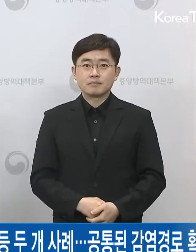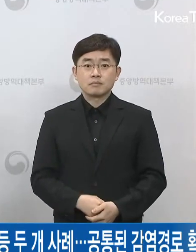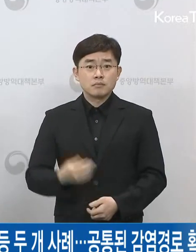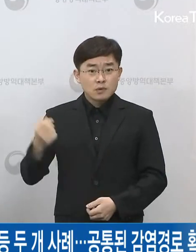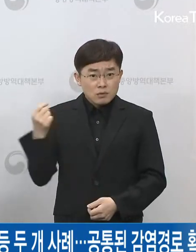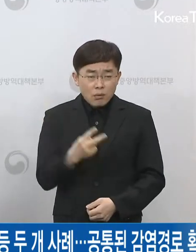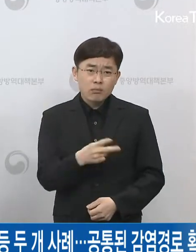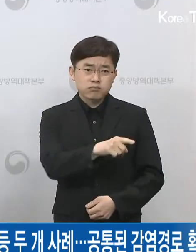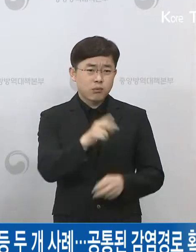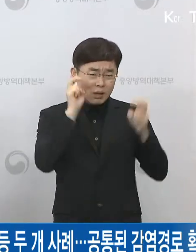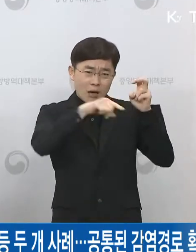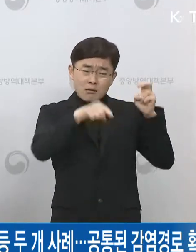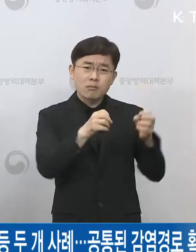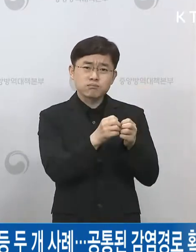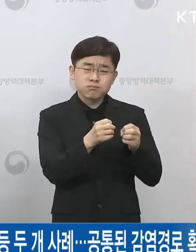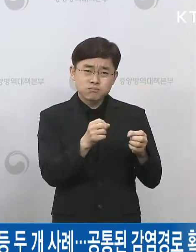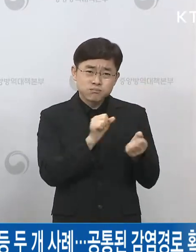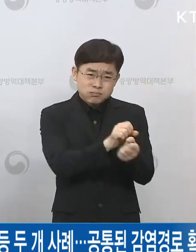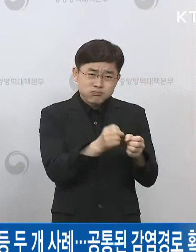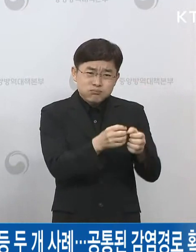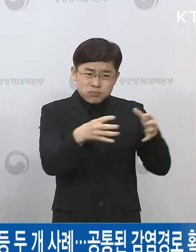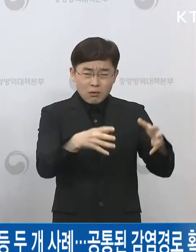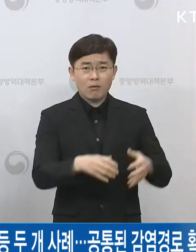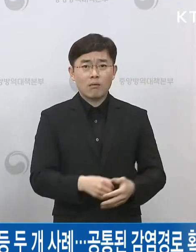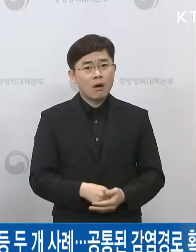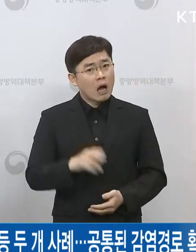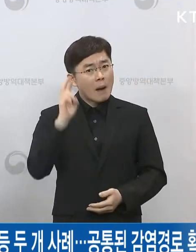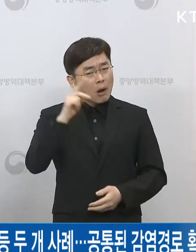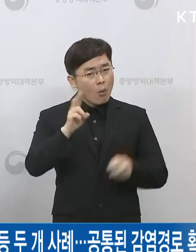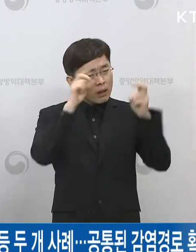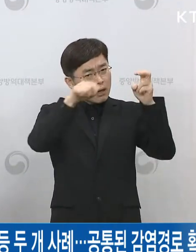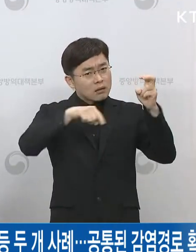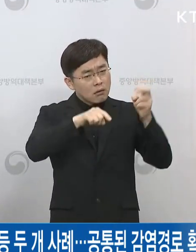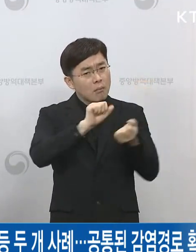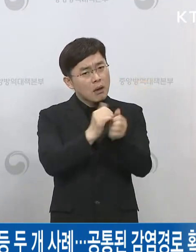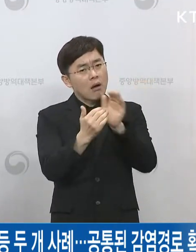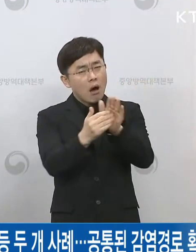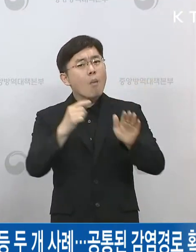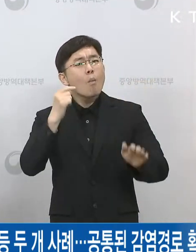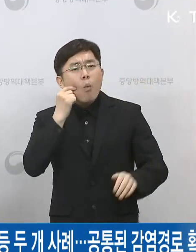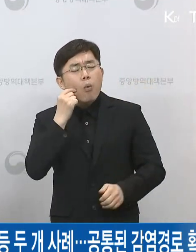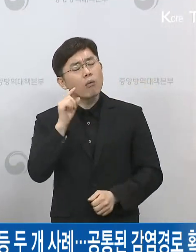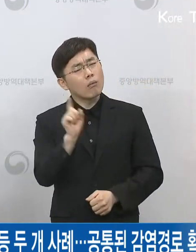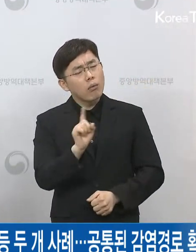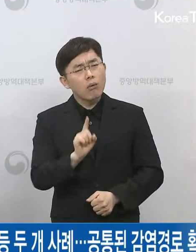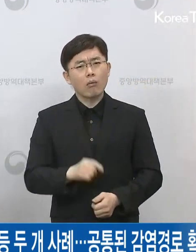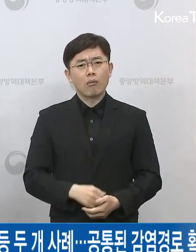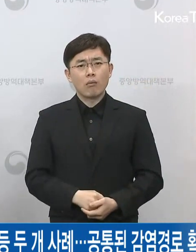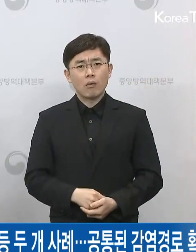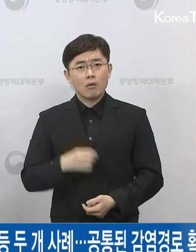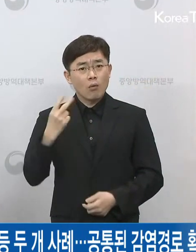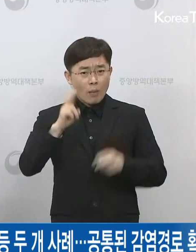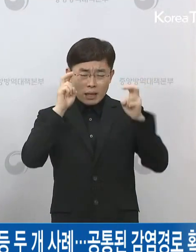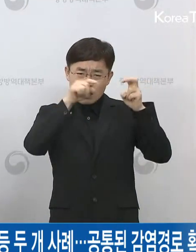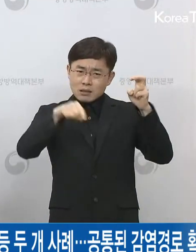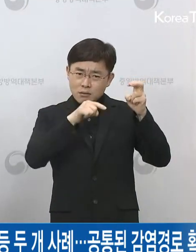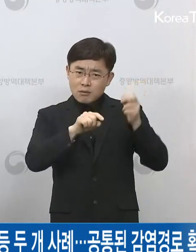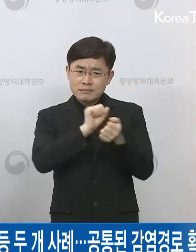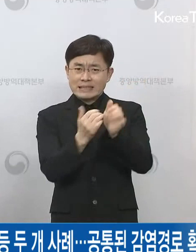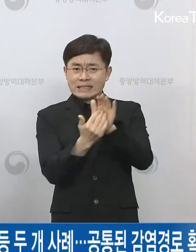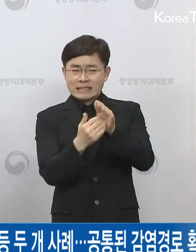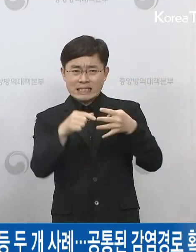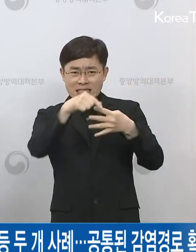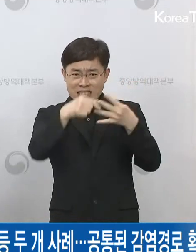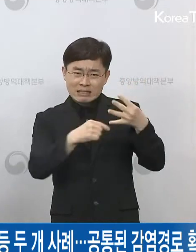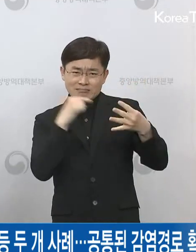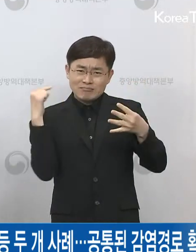이렇게 발생된 것은 직장 내 방역 관리에 허점이 생긴 게 아니냐 그렇다면 직장 내 지침을 강화할 필요성은 있는 건